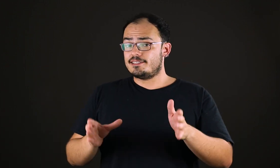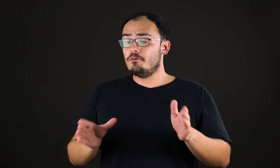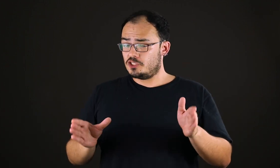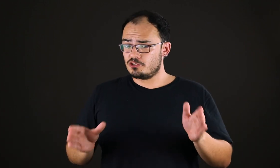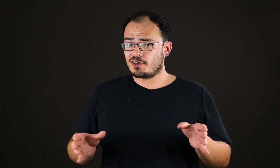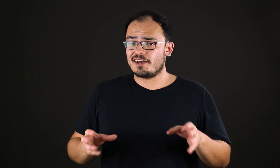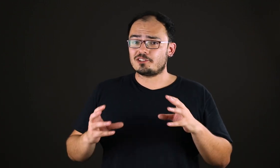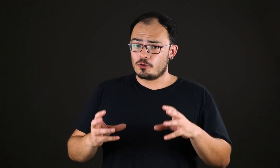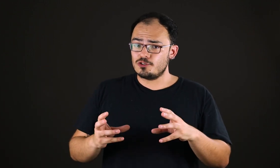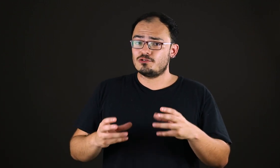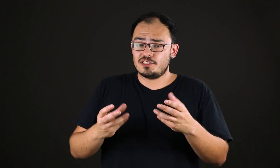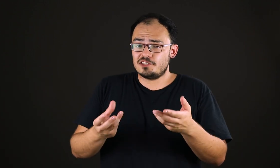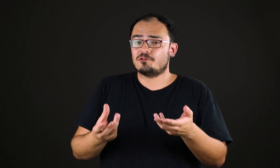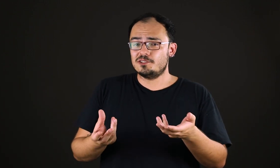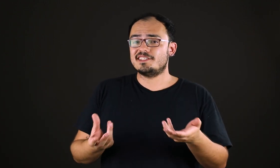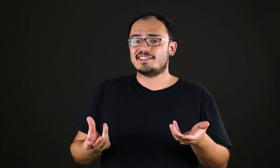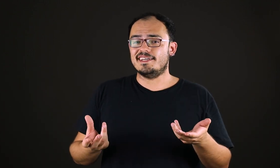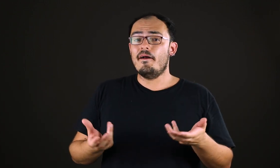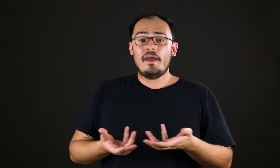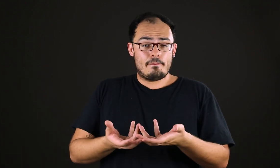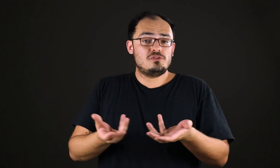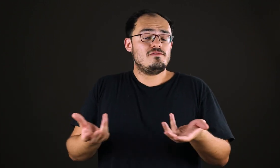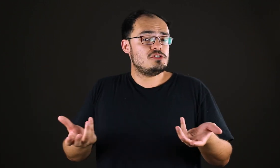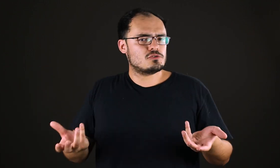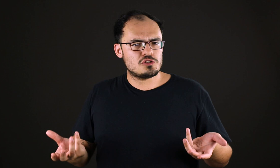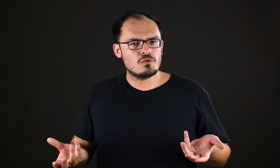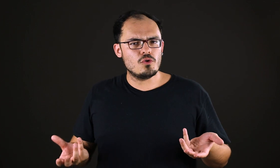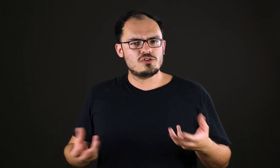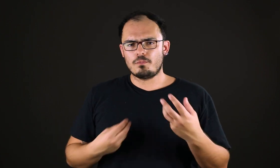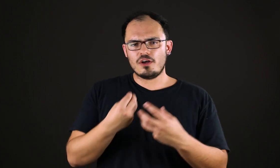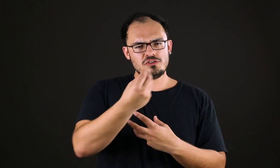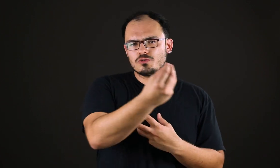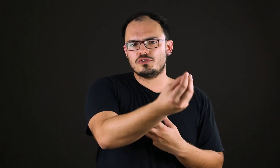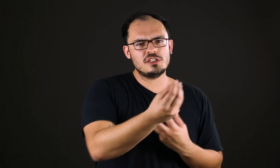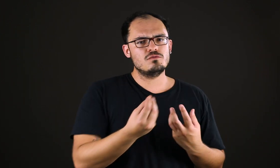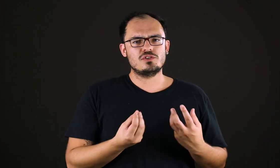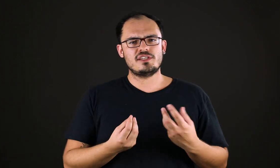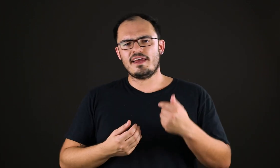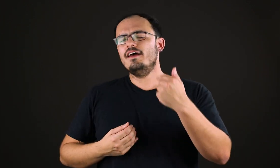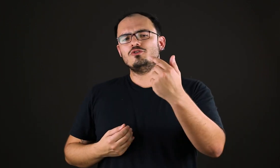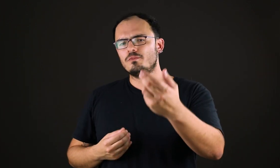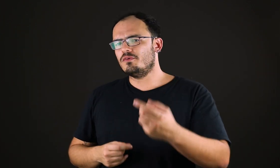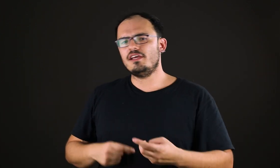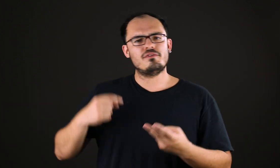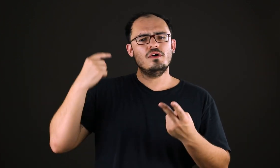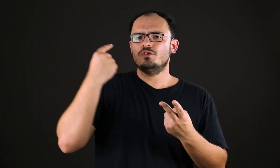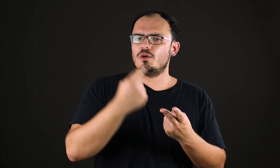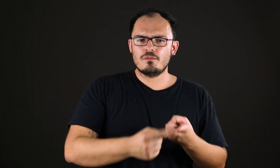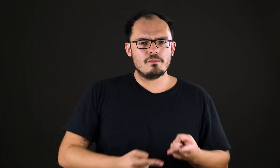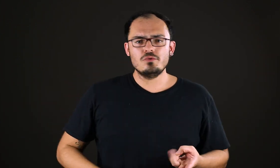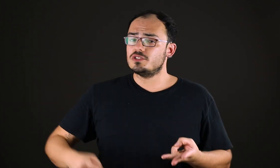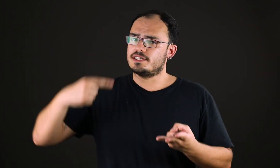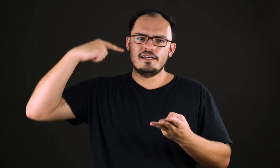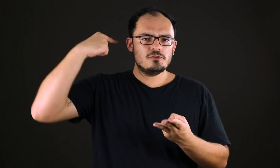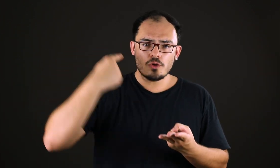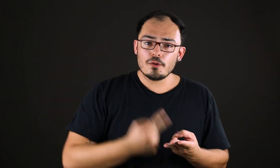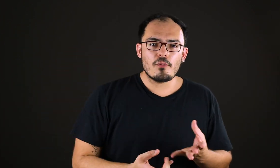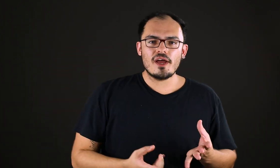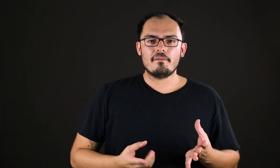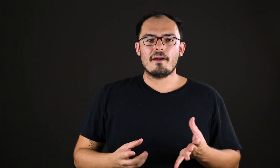Então, diz o Kant, gosto se discute, sim. É possível discutir o gosto? Eu posso discutir com você sobre um livro, sobre uma música, sobre um poema.